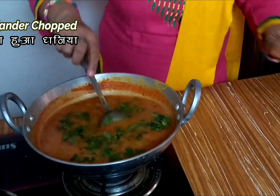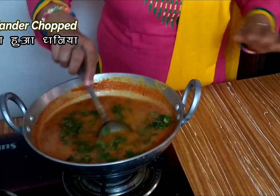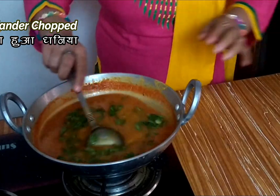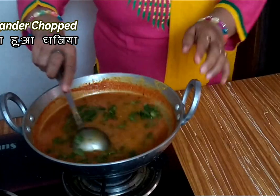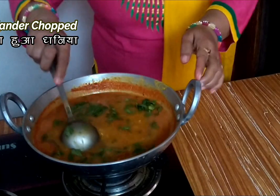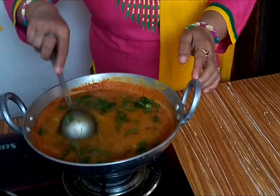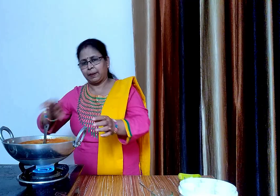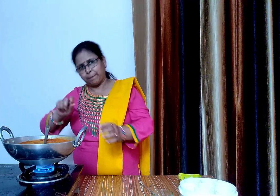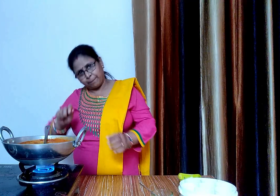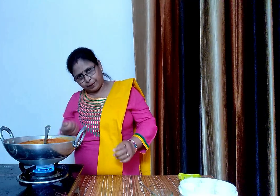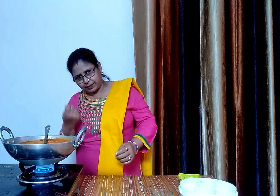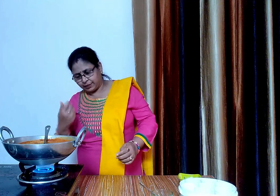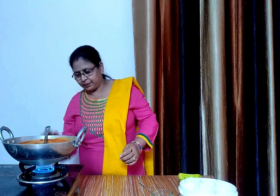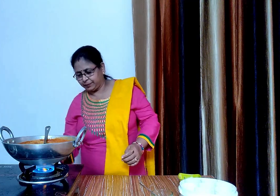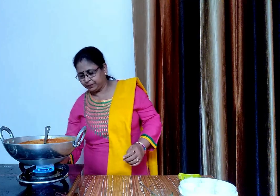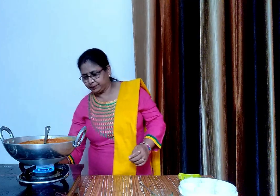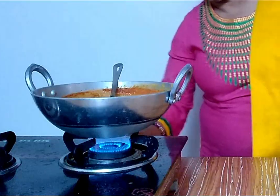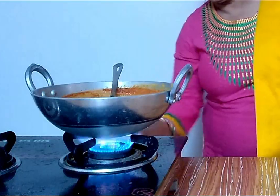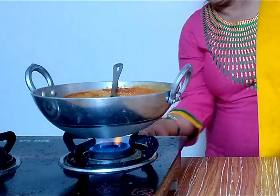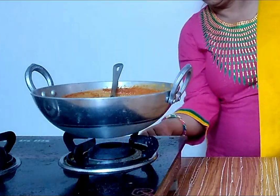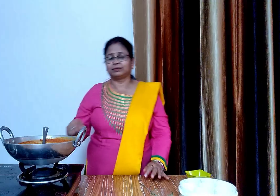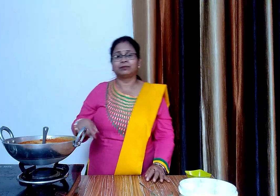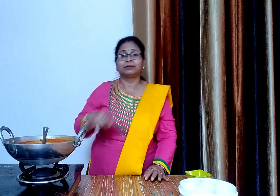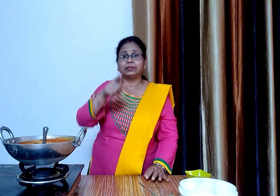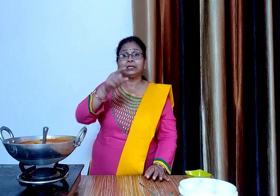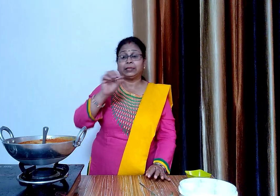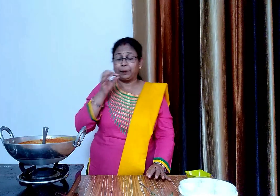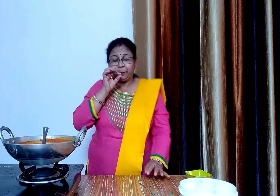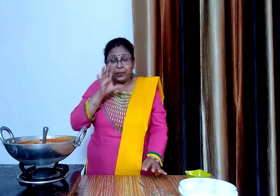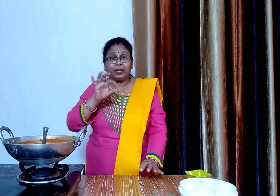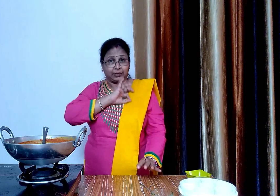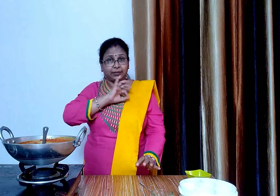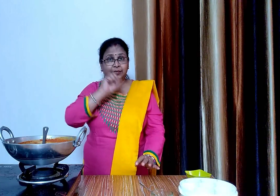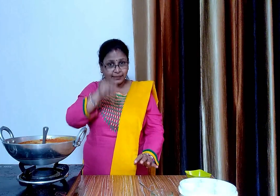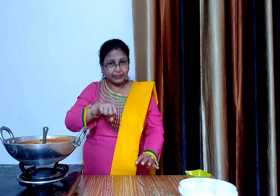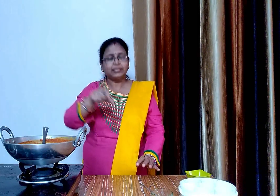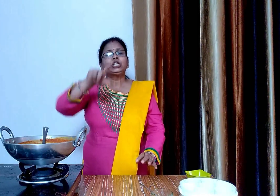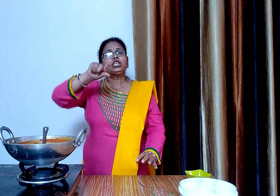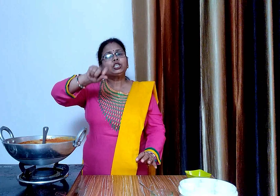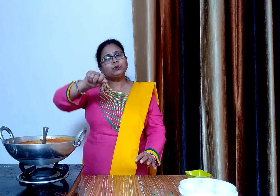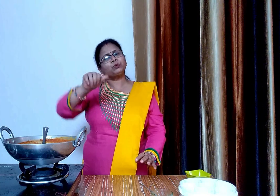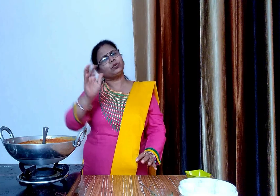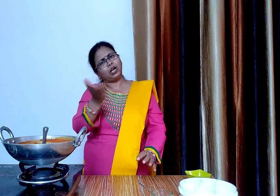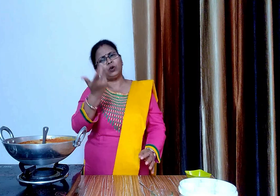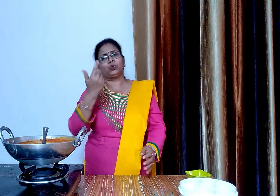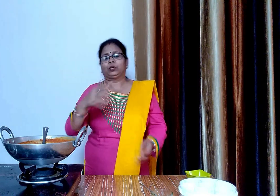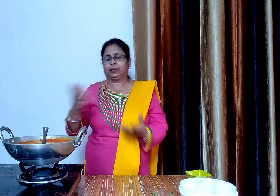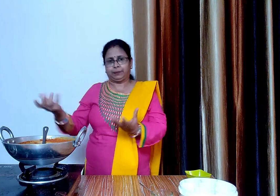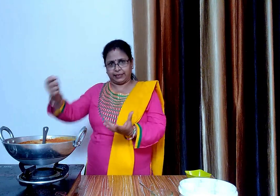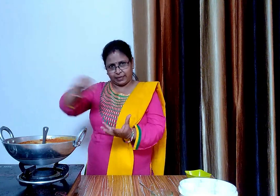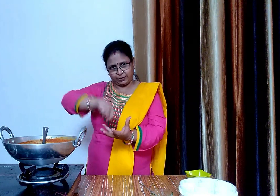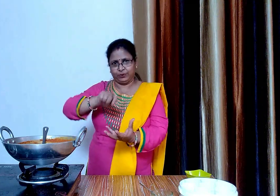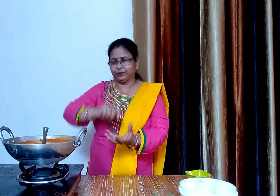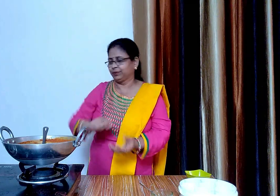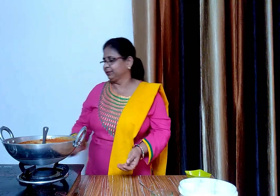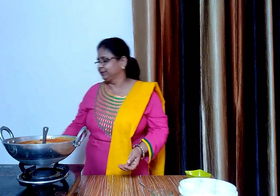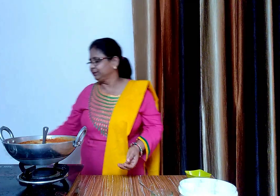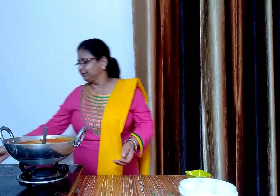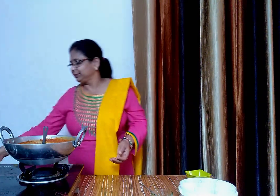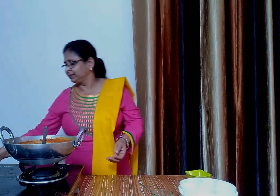और गैस को बंद कर देंगे अगर आपको दाल में खटास पसंद हो तो आप इसमें रीवू भी डास सकते हैं अब दाल को